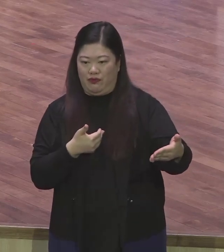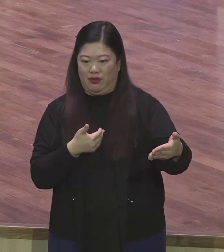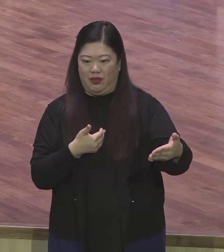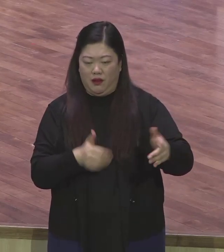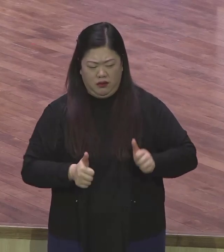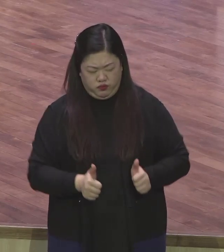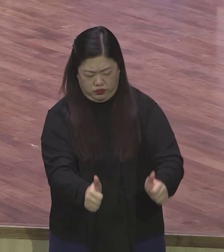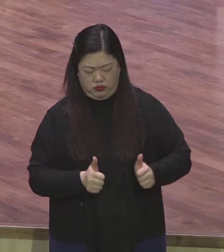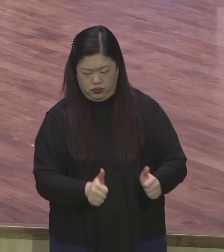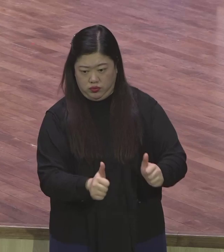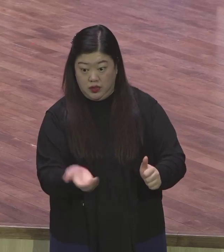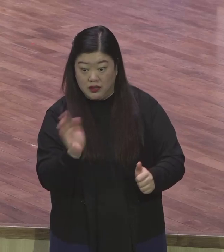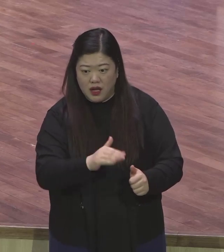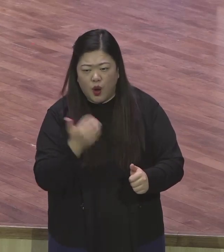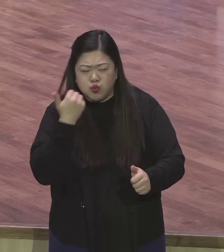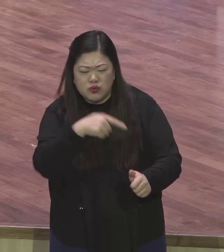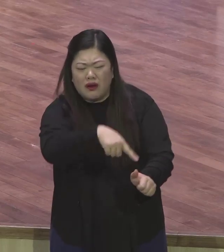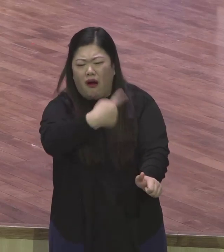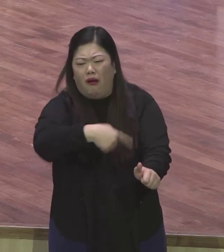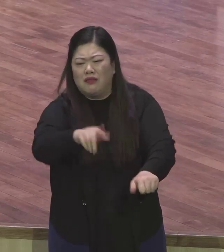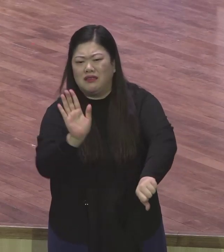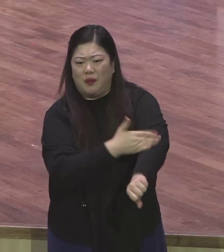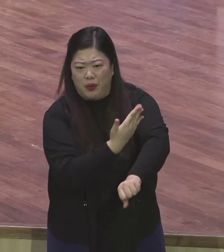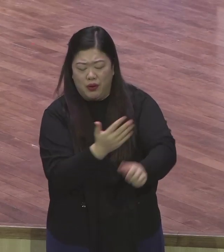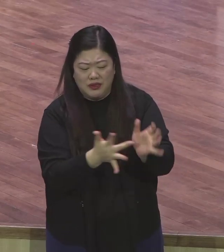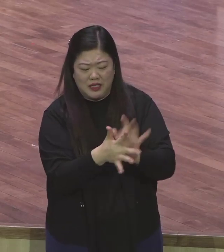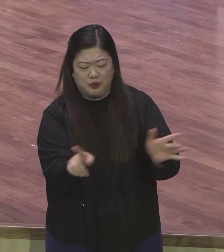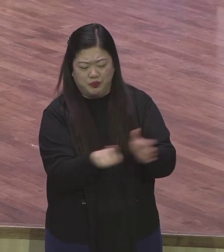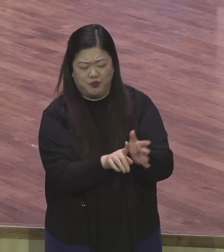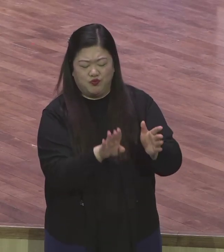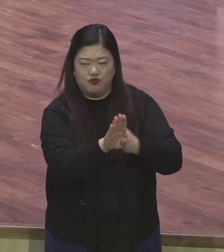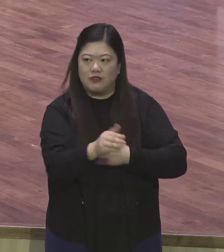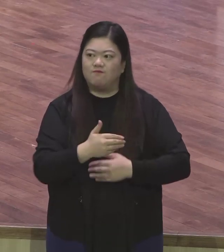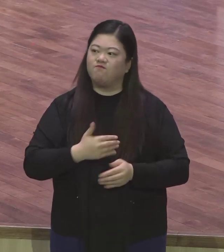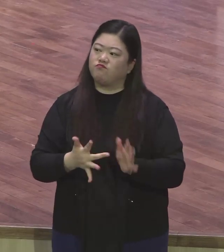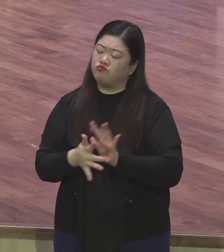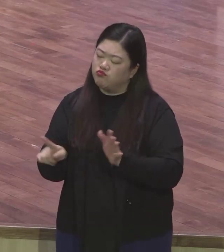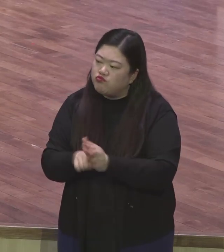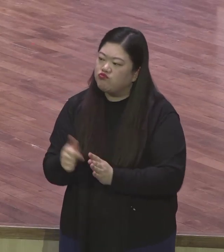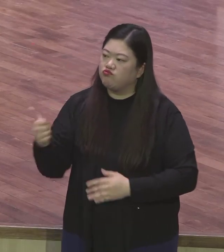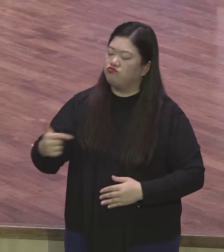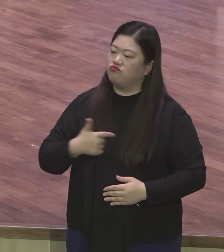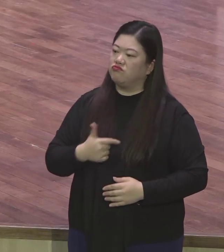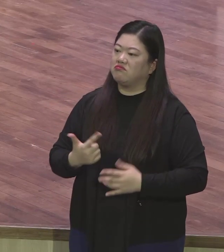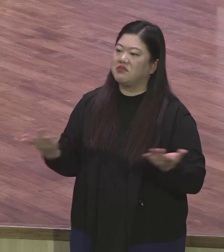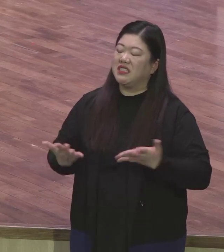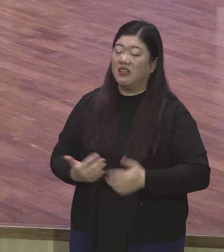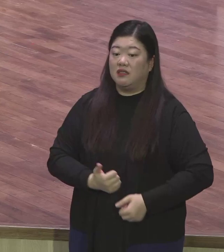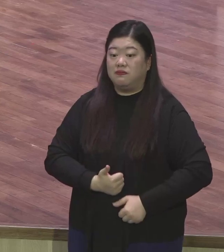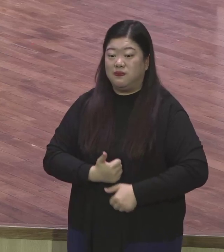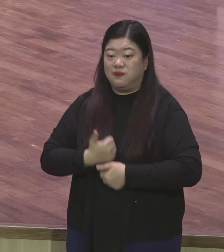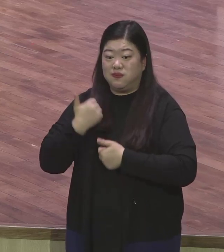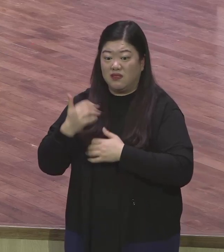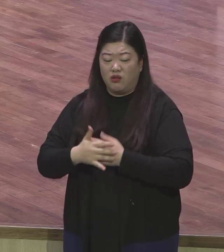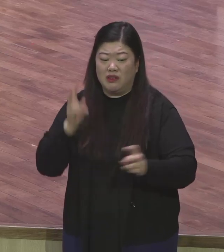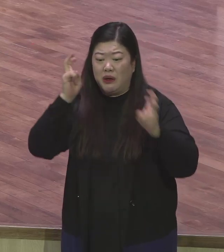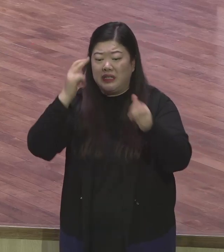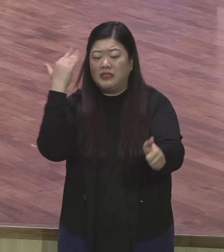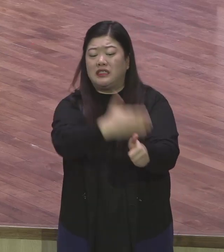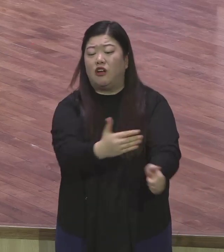예수를 믿으면요 어디 가든지 스타트입니다 아멘 꼭 필요한 사람 된다니까요 제대로 믿으면 없어선 안 될 사람 되어야 돼요